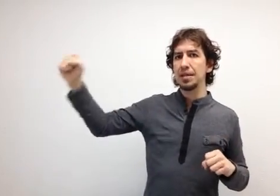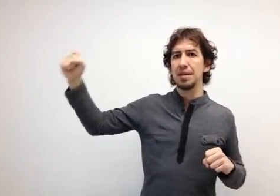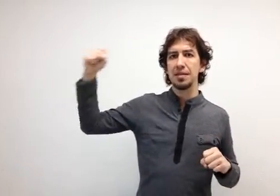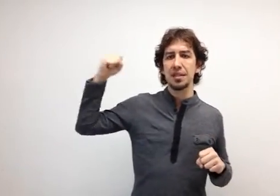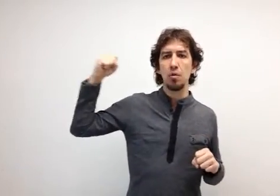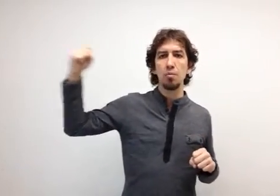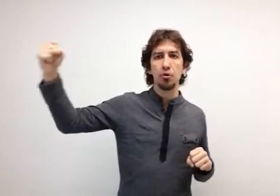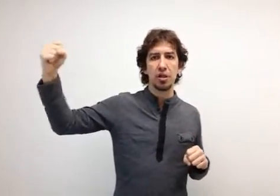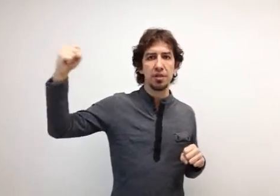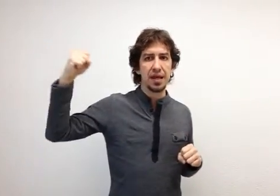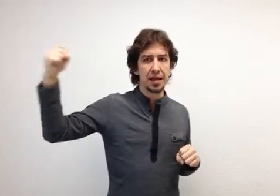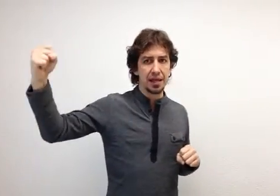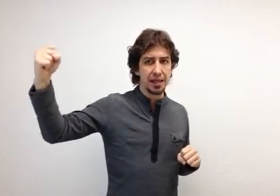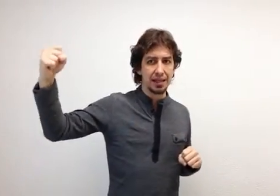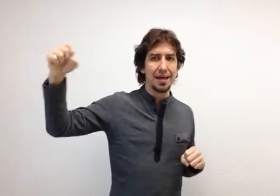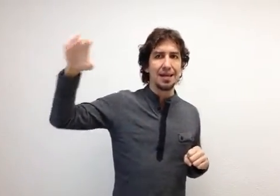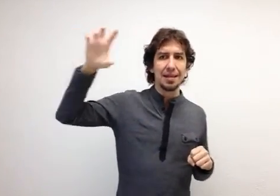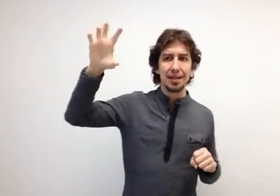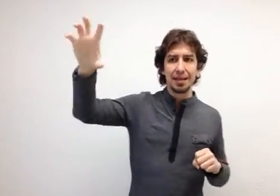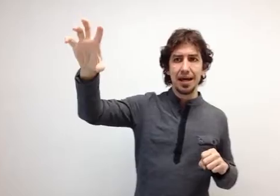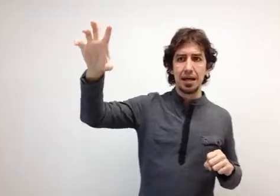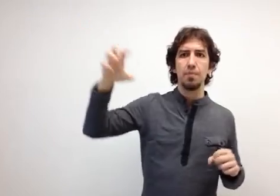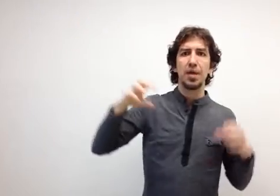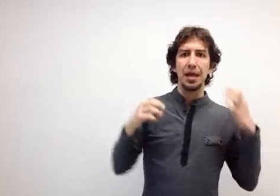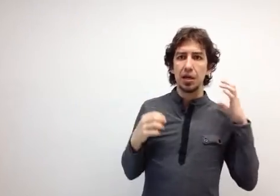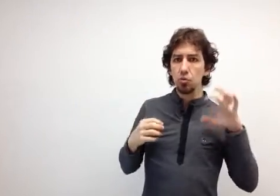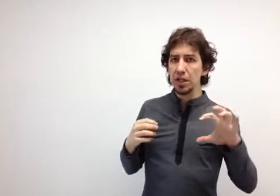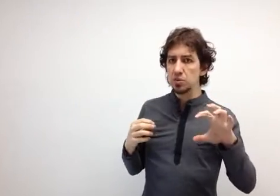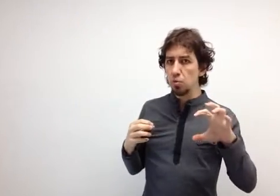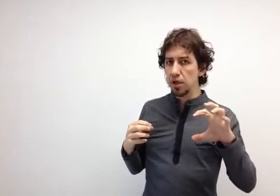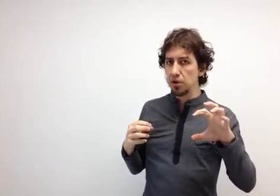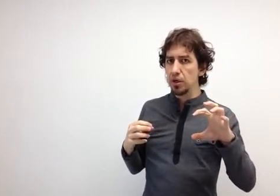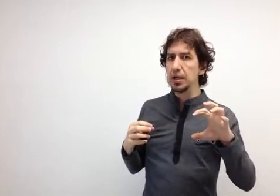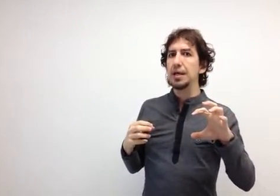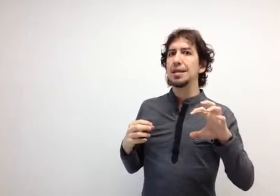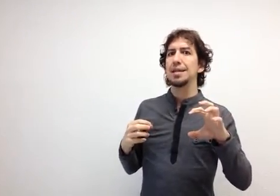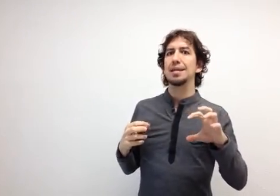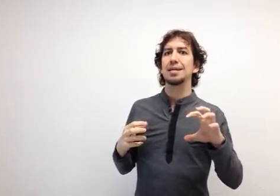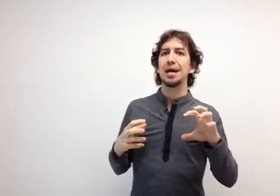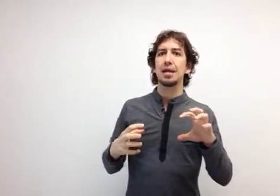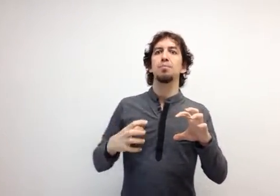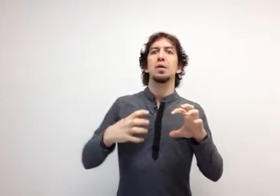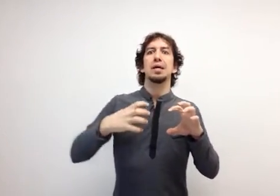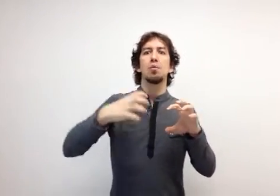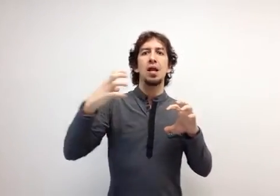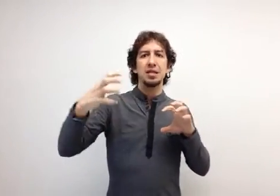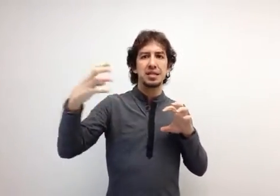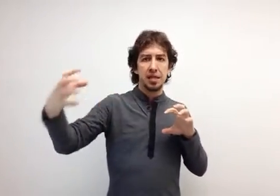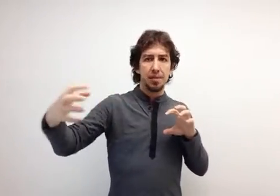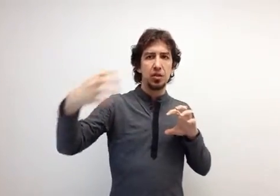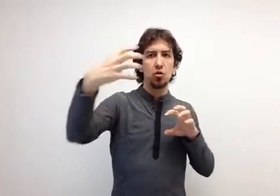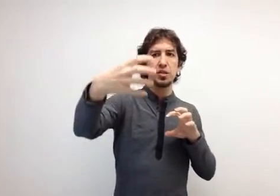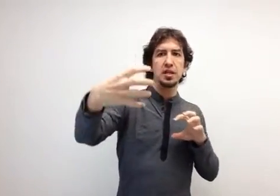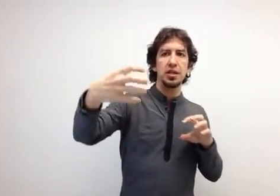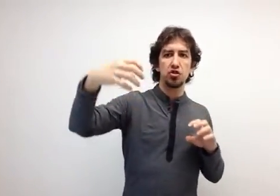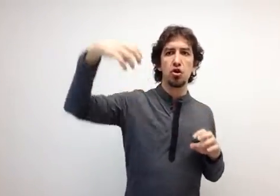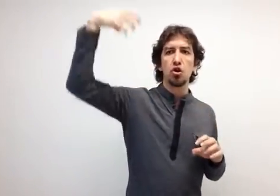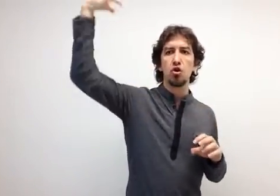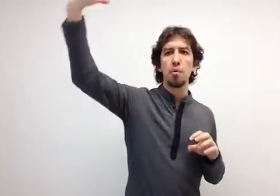necesita un potencial cliente. Detectar en qué tú eres bueno, detectar cuál es ese segmento o ese nicho, cómo